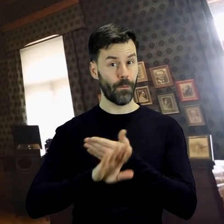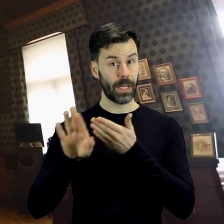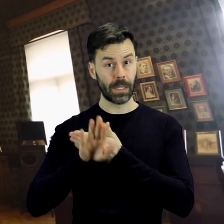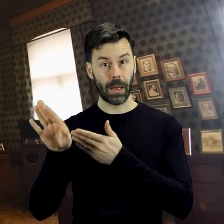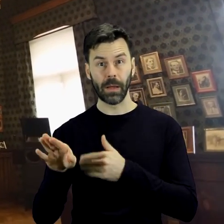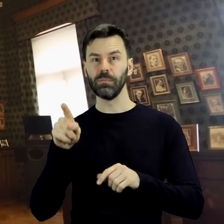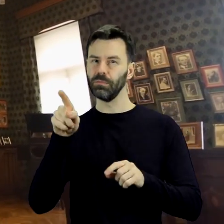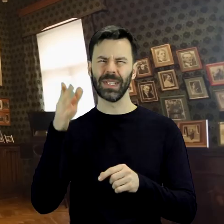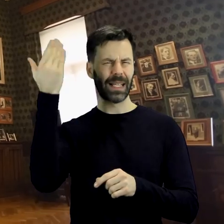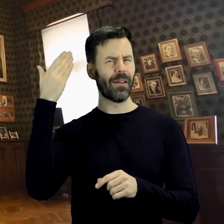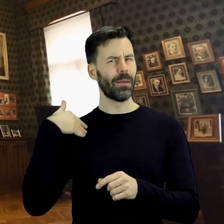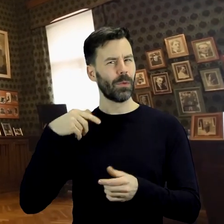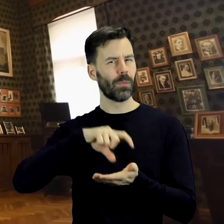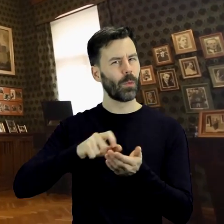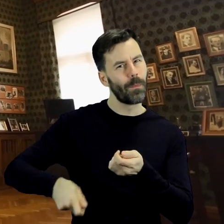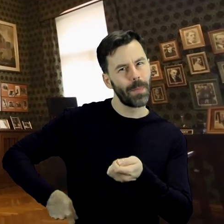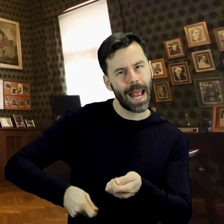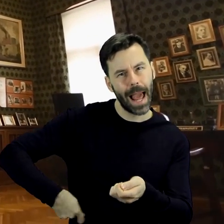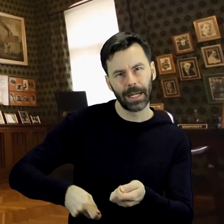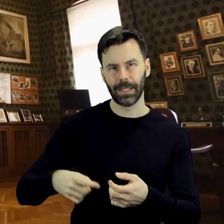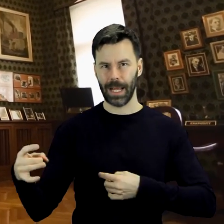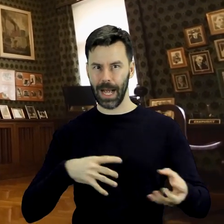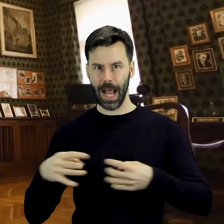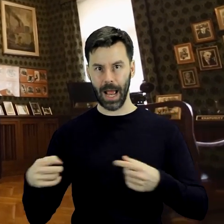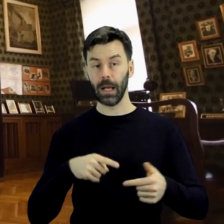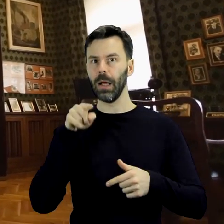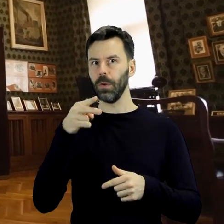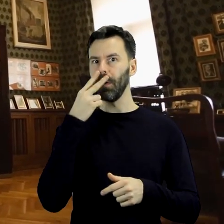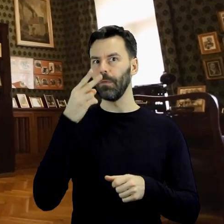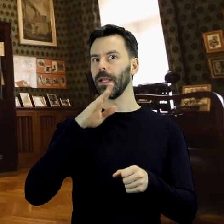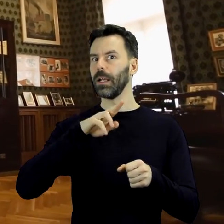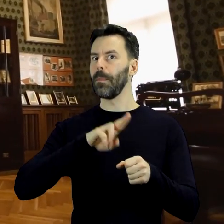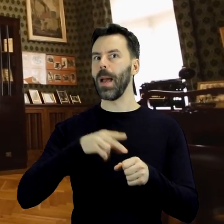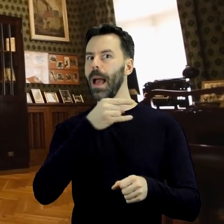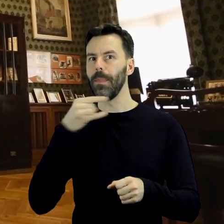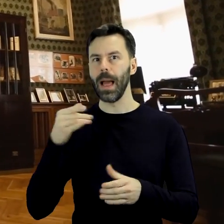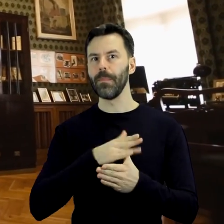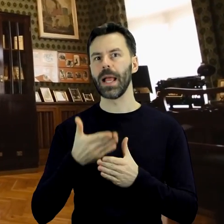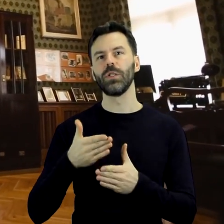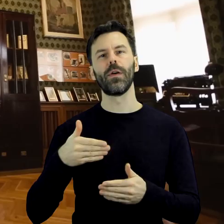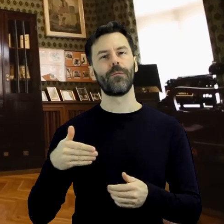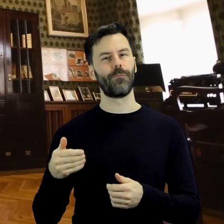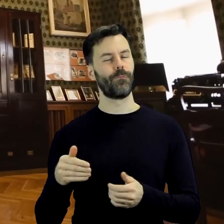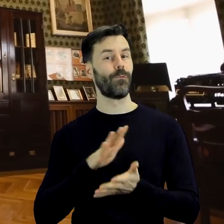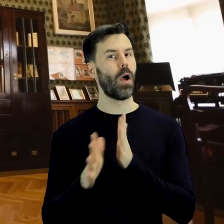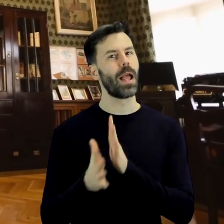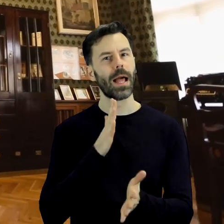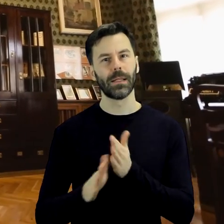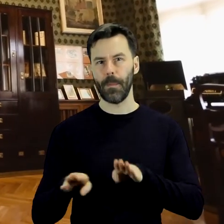w saloniku bilardowym wyposażonym w międzywojenne meble pochodzące z warszawskiego mieszkania, biurko i lampę.